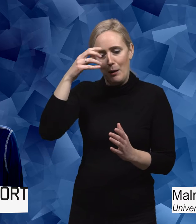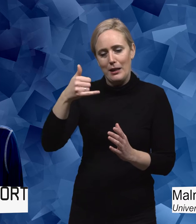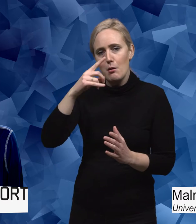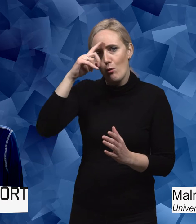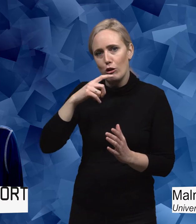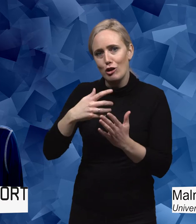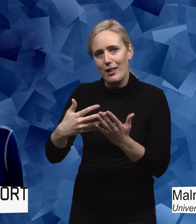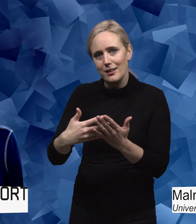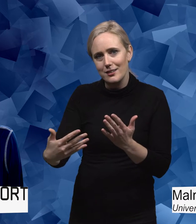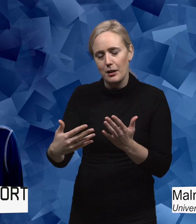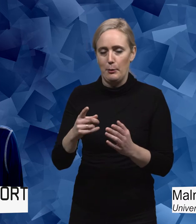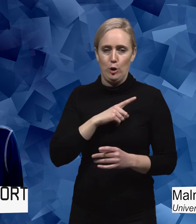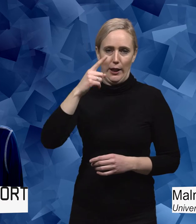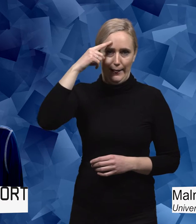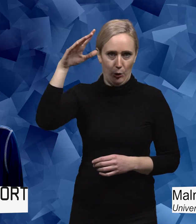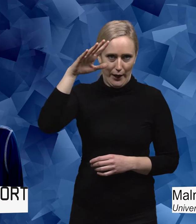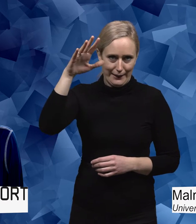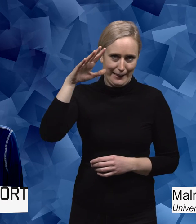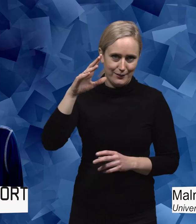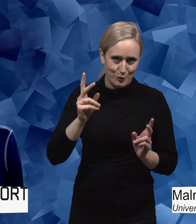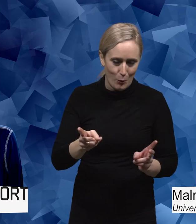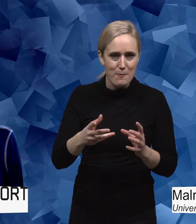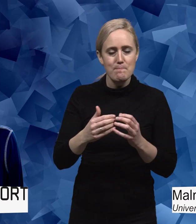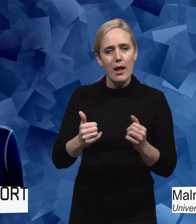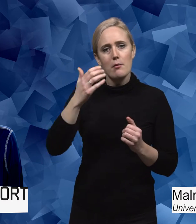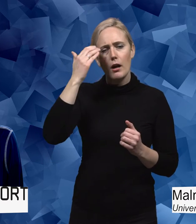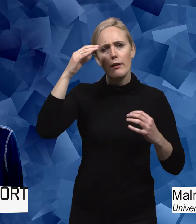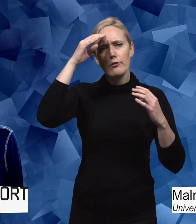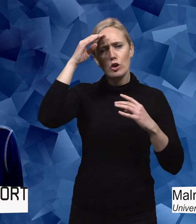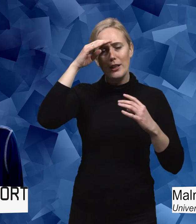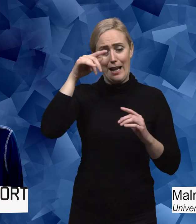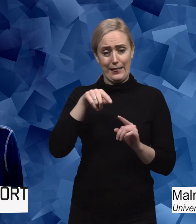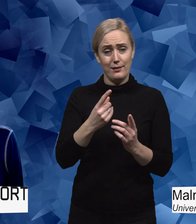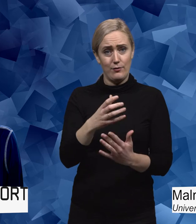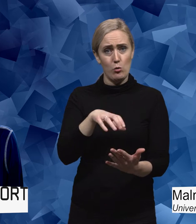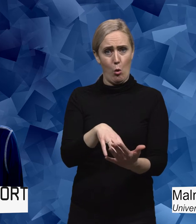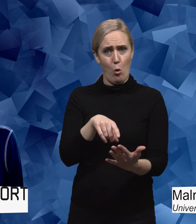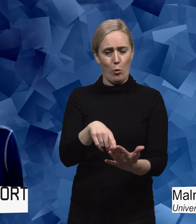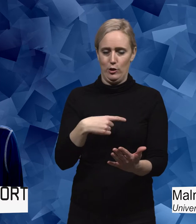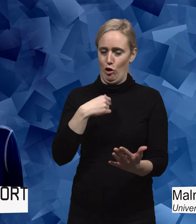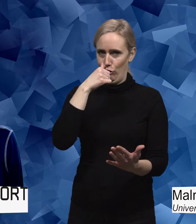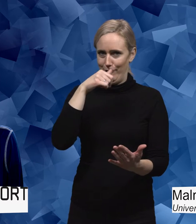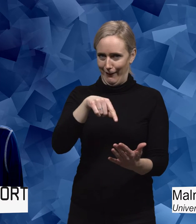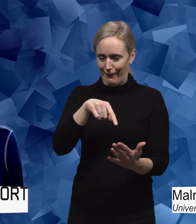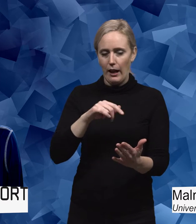kanske låter väldigt teoretiskt. Men man kan ju fundera i den här situationen och det var ju det jag var nyfiken på. Det kan ju vara elever med